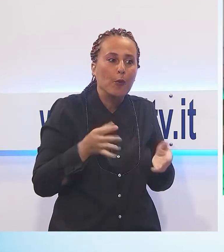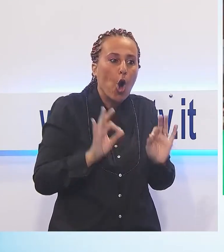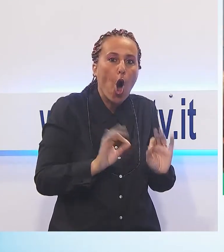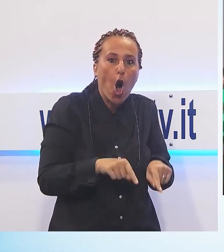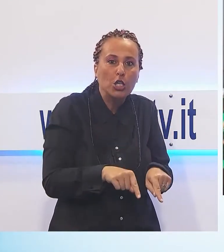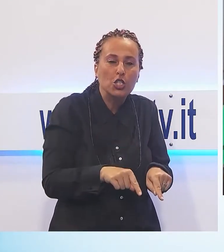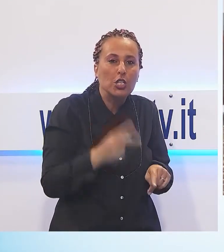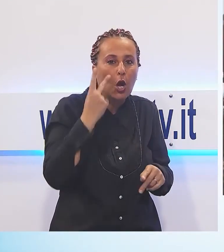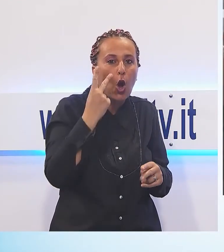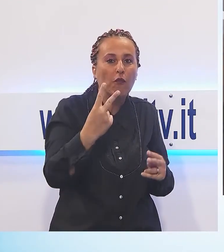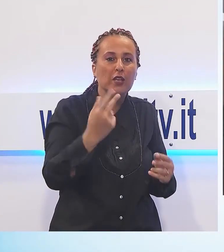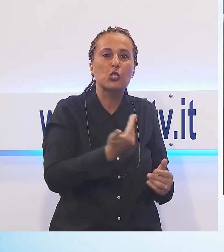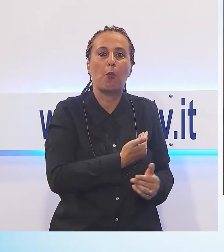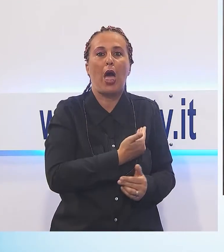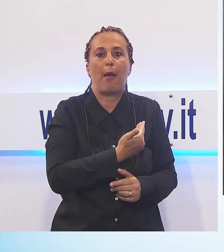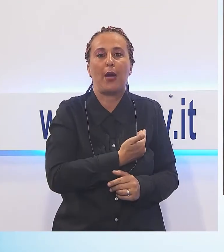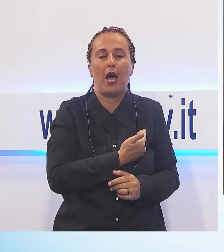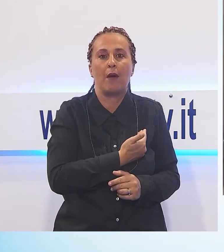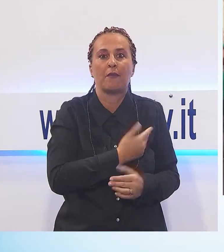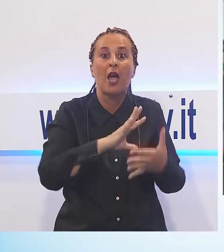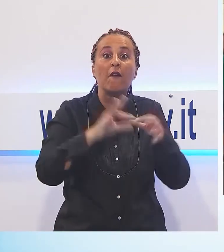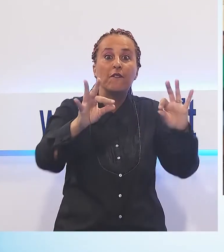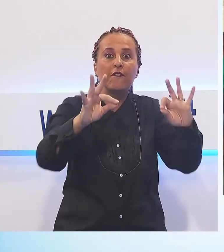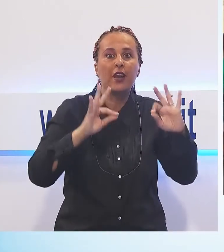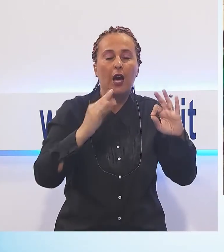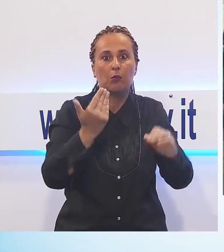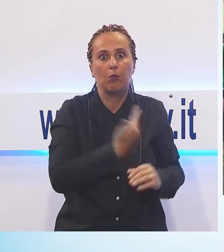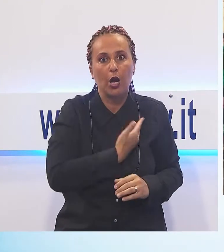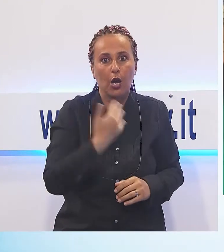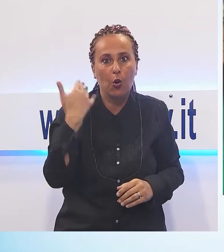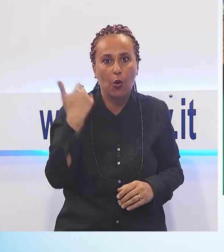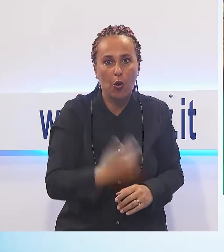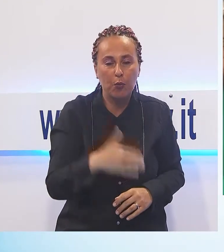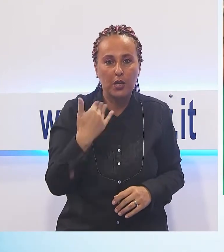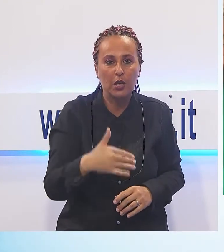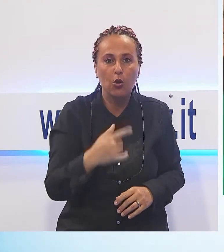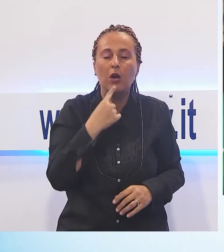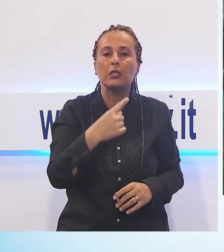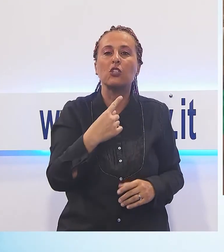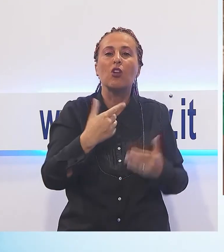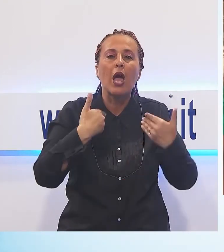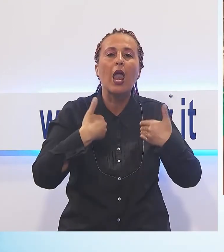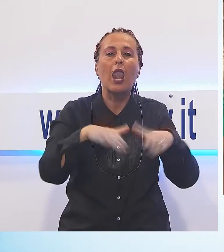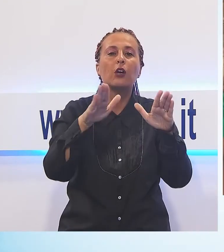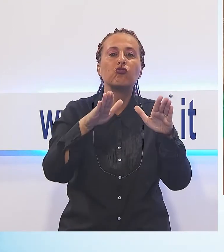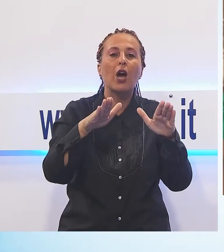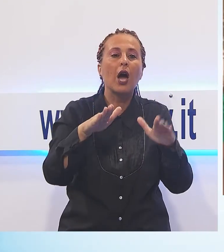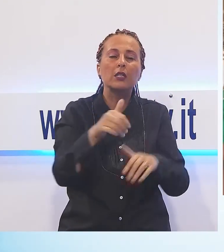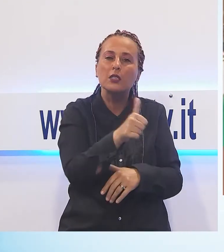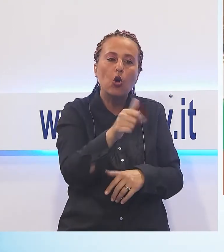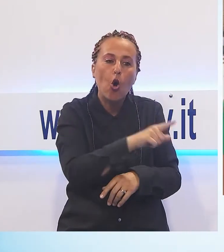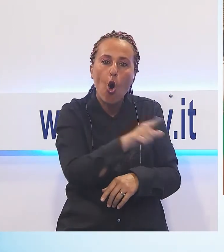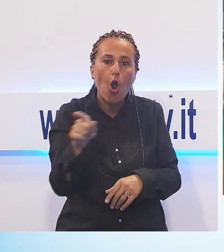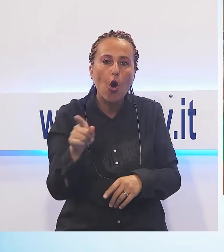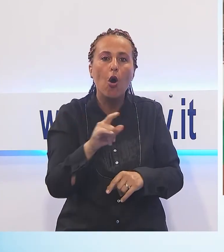e la frase che più mi ha colpito è che non bisogna mai lasciare nessuno solo. Bravo!